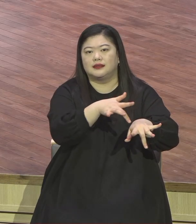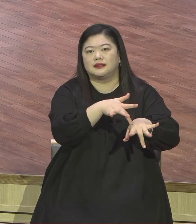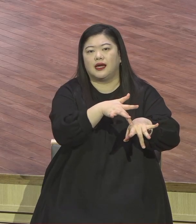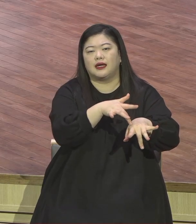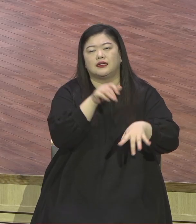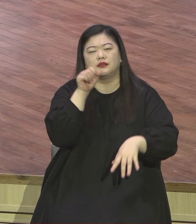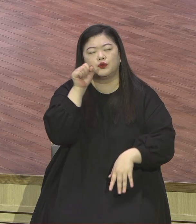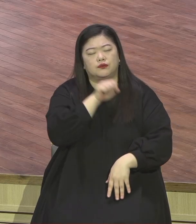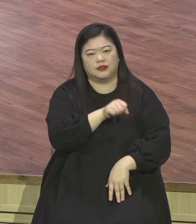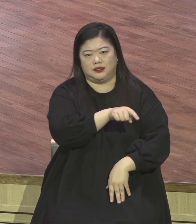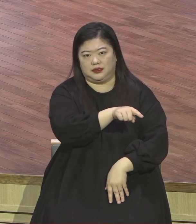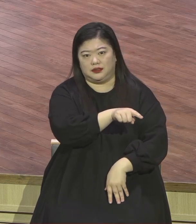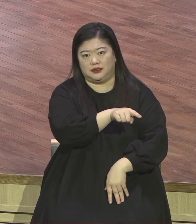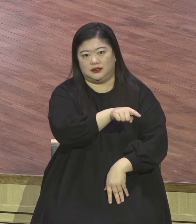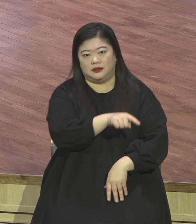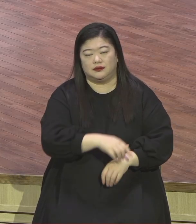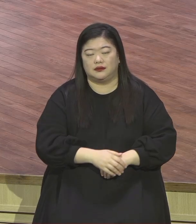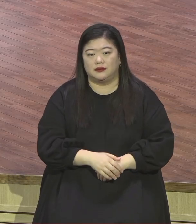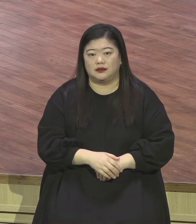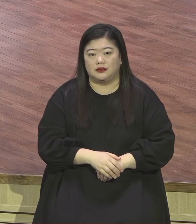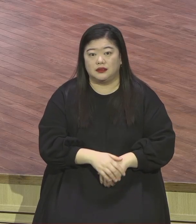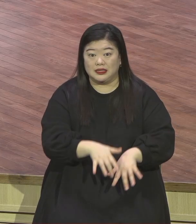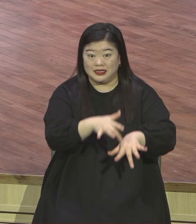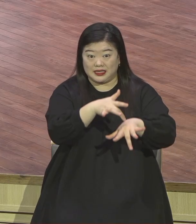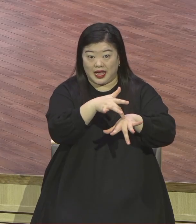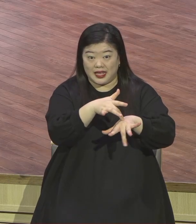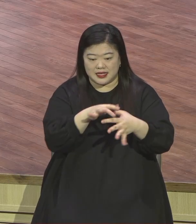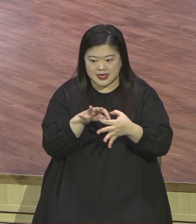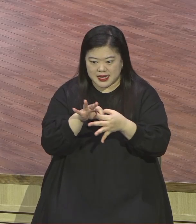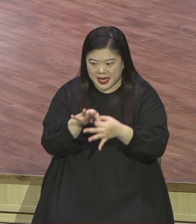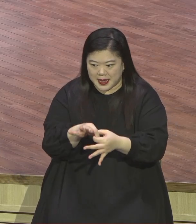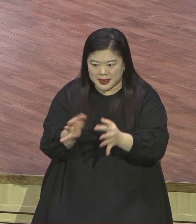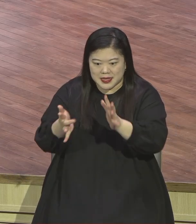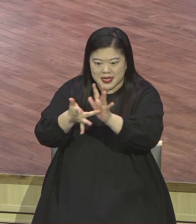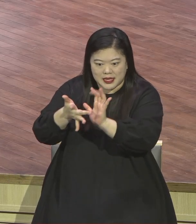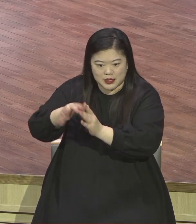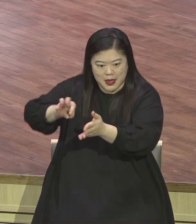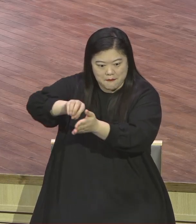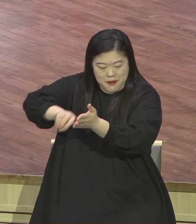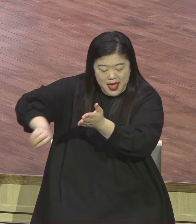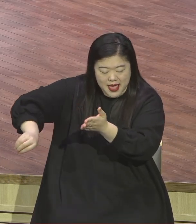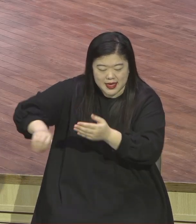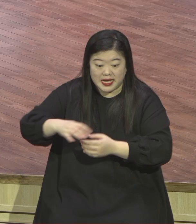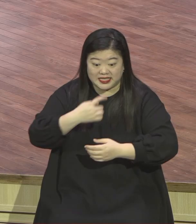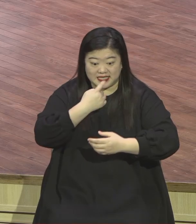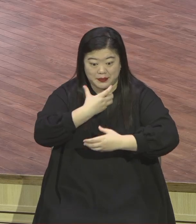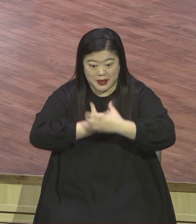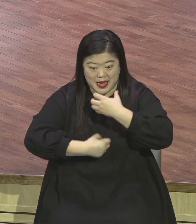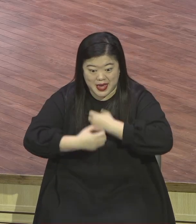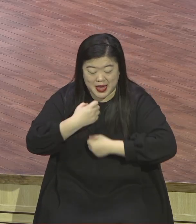말해서 다 사단에게 지금 당하고 있는 안타까운 현장입니다